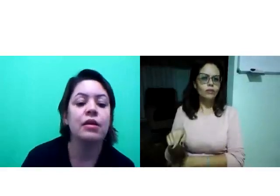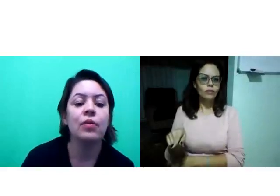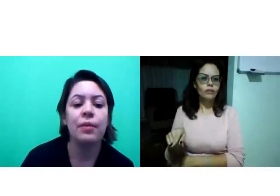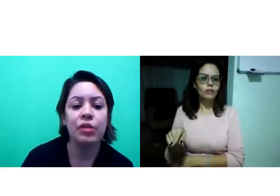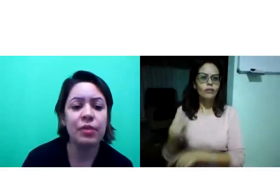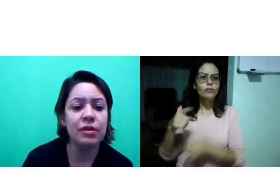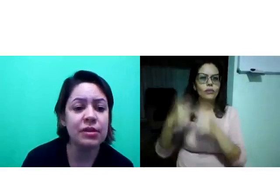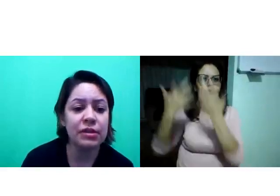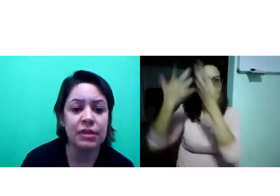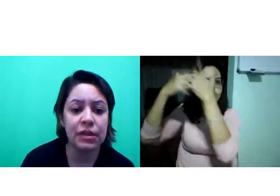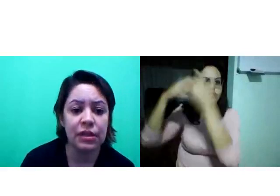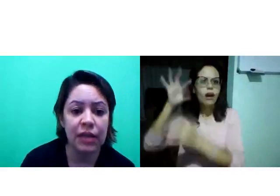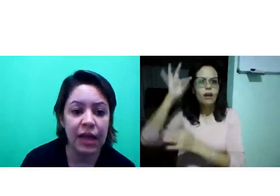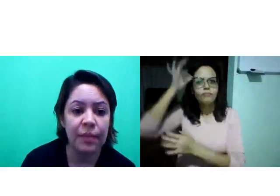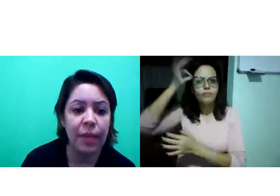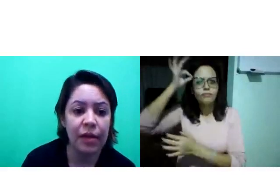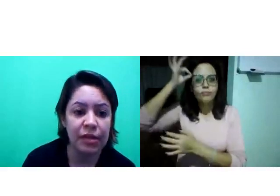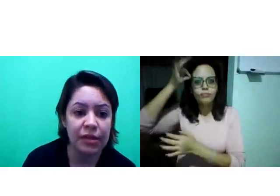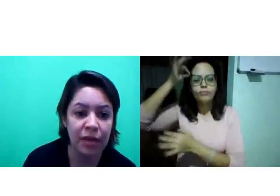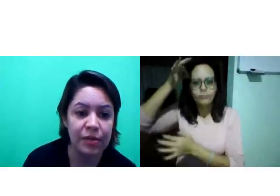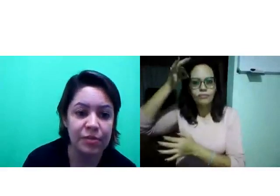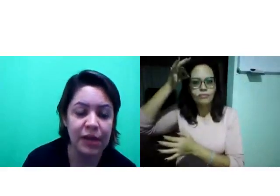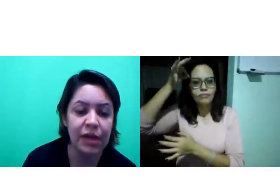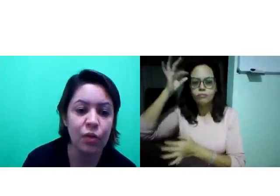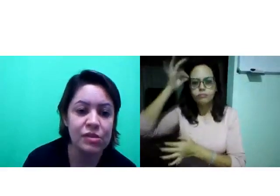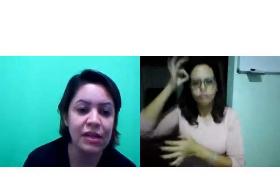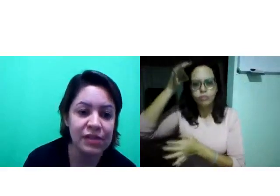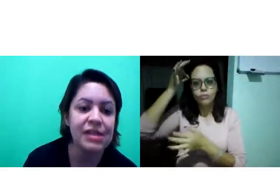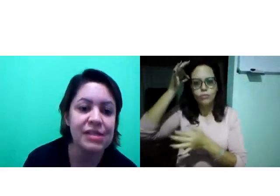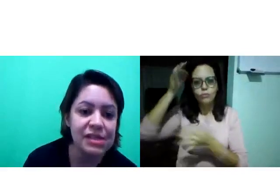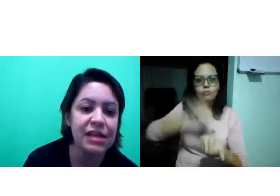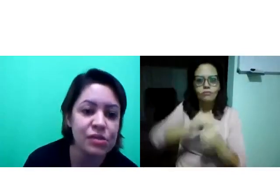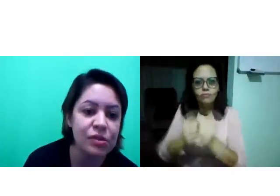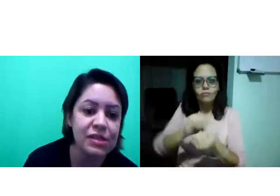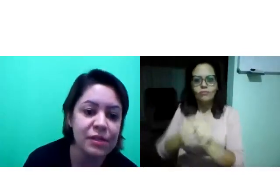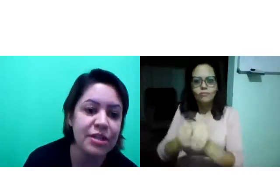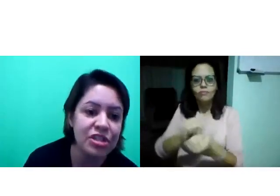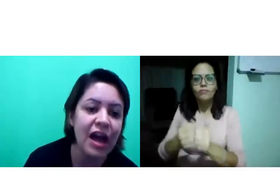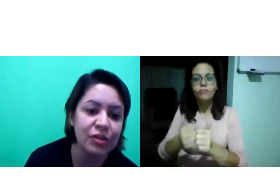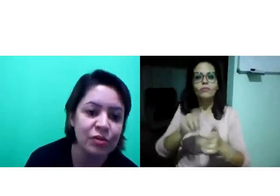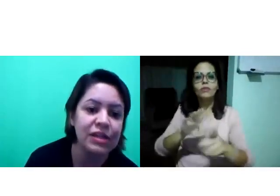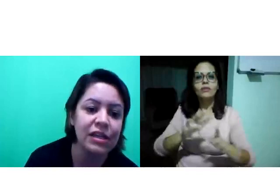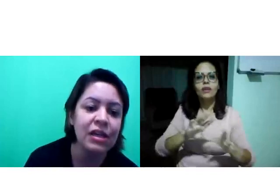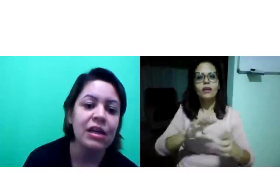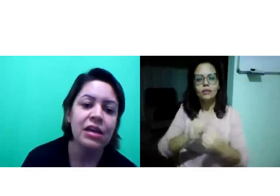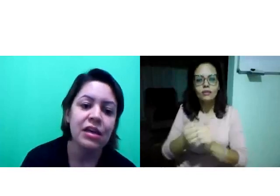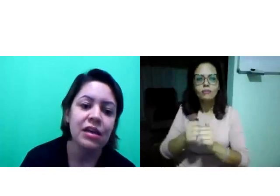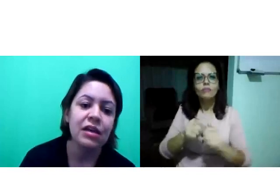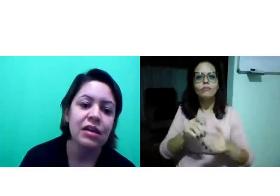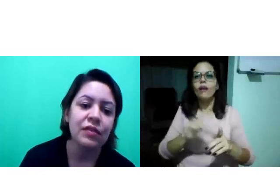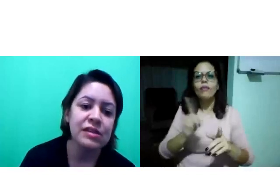Então, é muito importante para o intérprete, para que ele consiga fazer essas ligações de imediato ali,